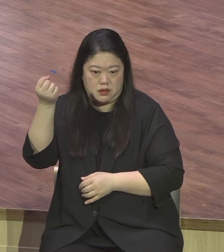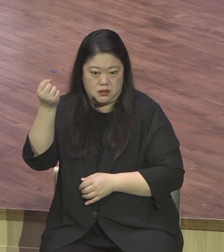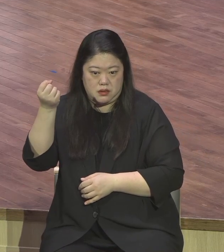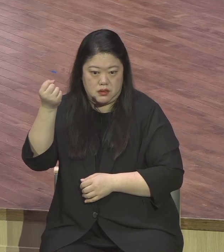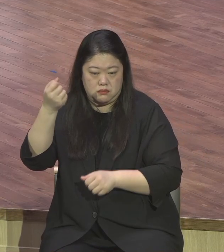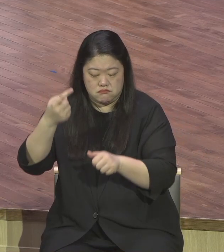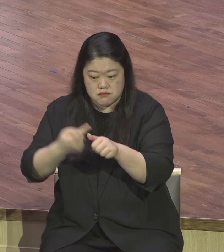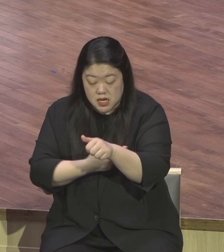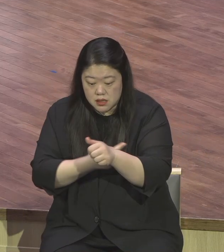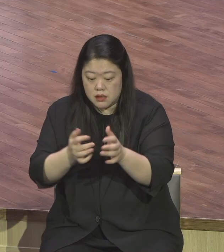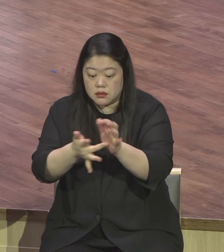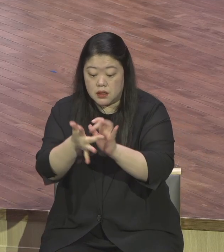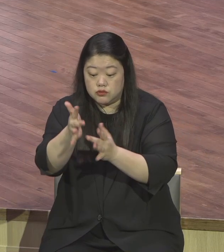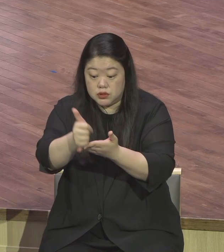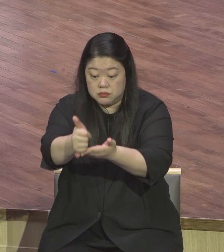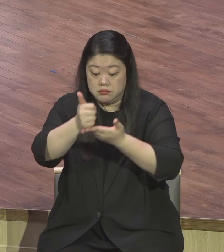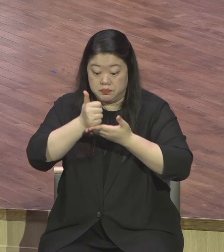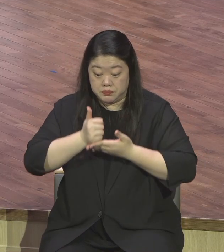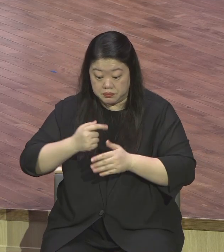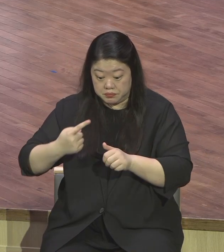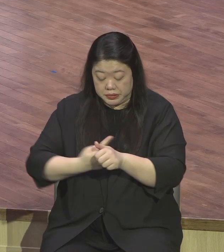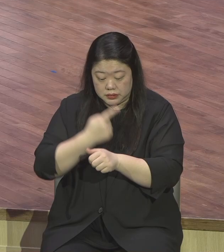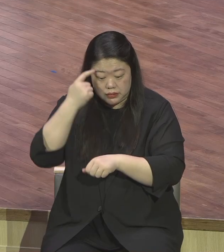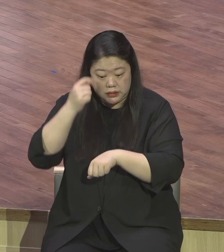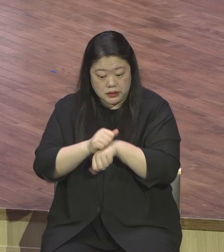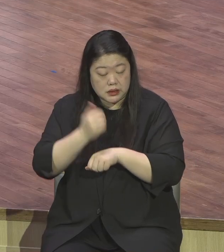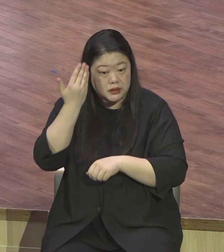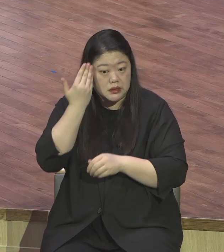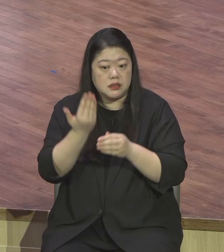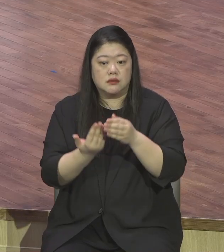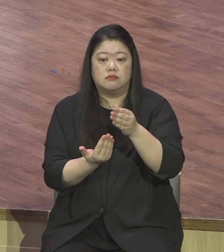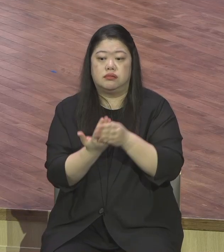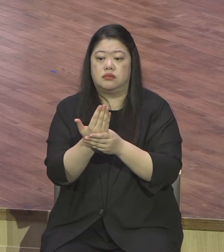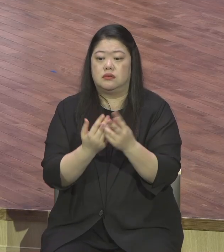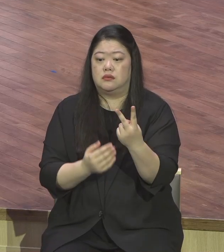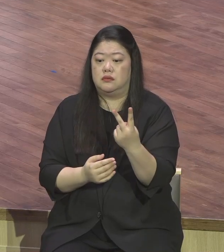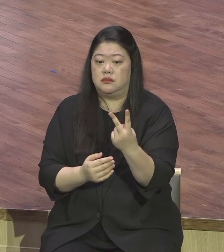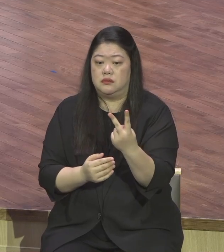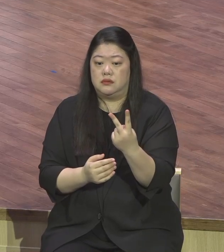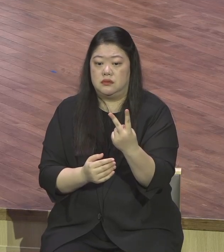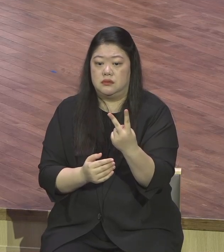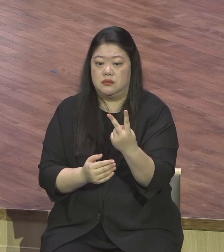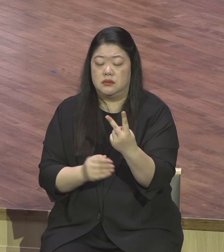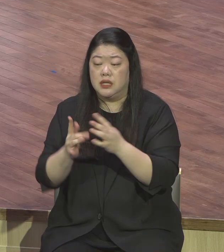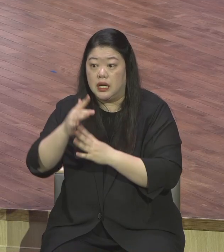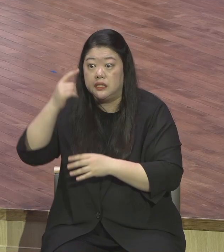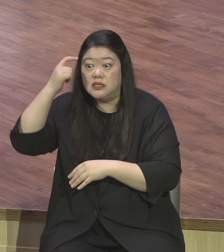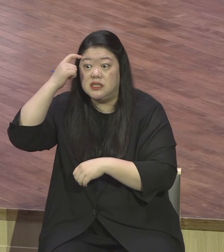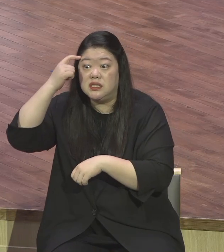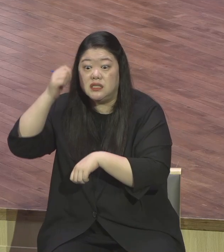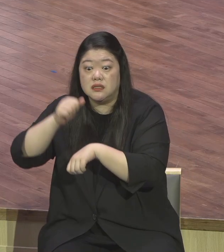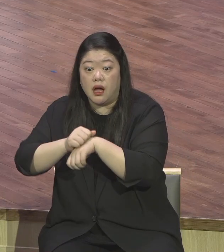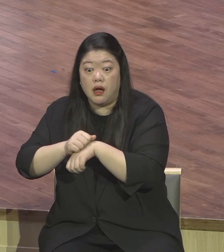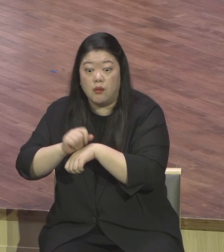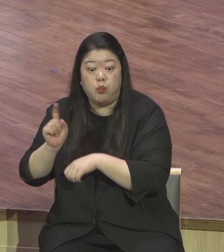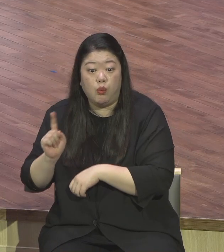예수님을 아는 지혜와 지식의 핵심이 뭐예요 십자가와 부활이에요 이 속에 다 있습니다 십자가의